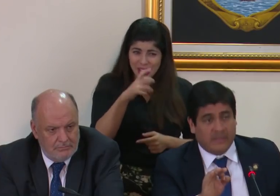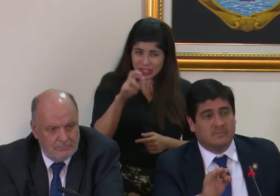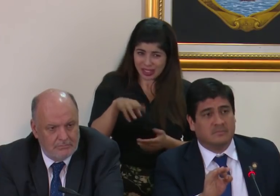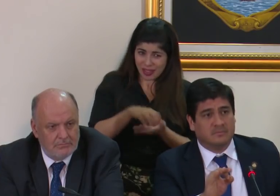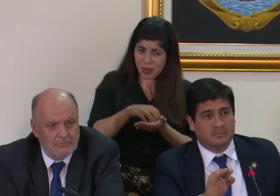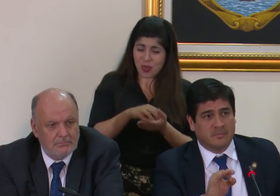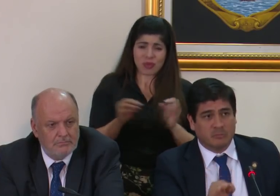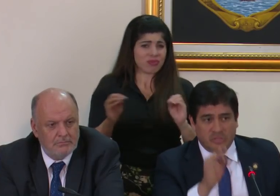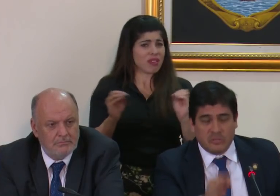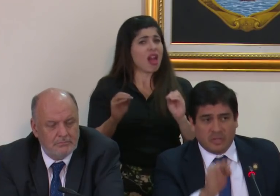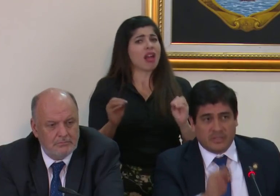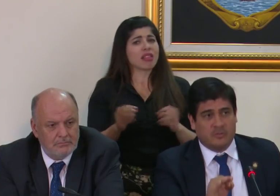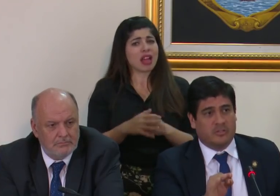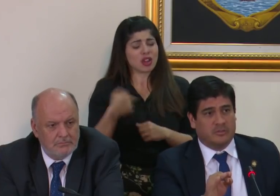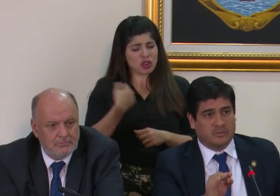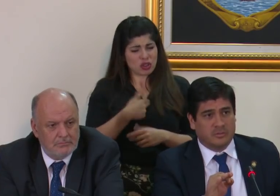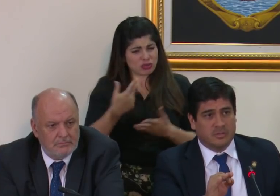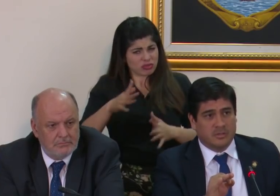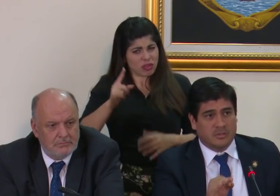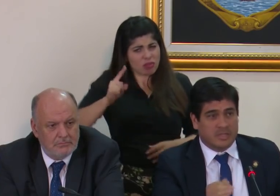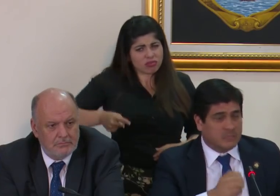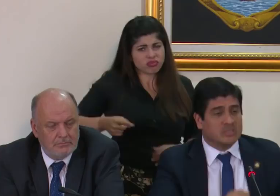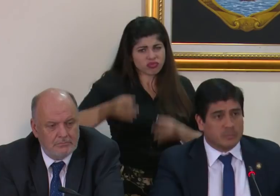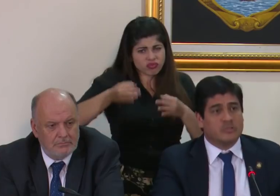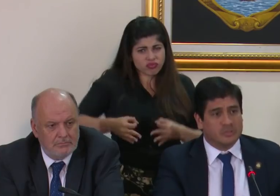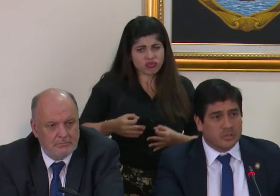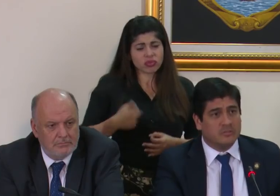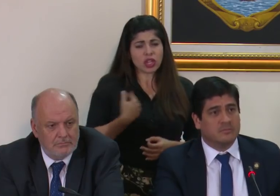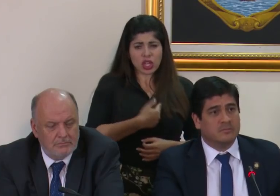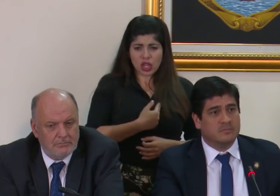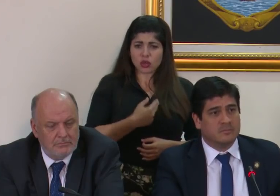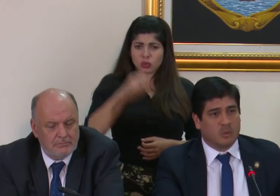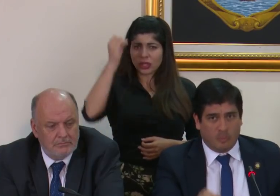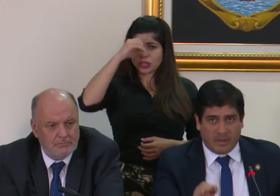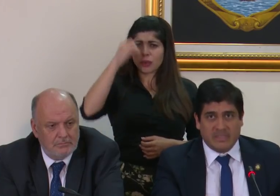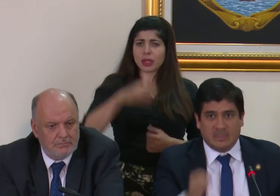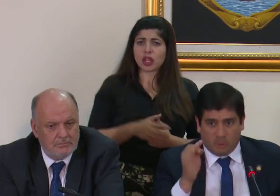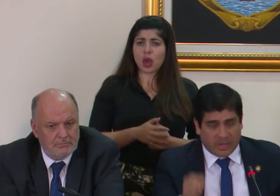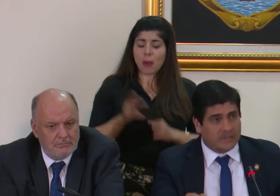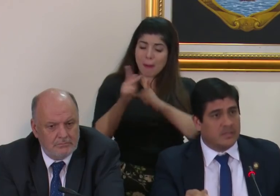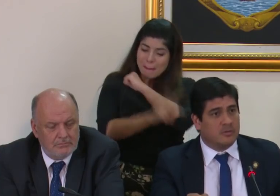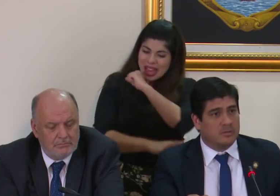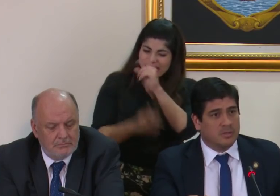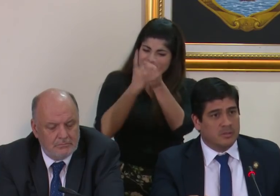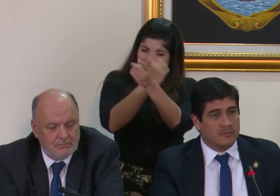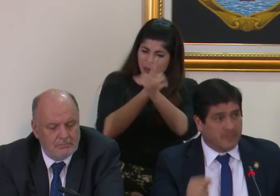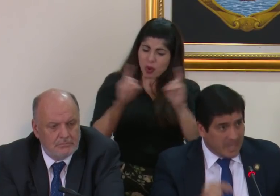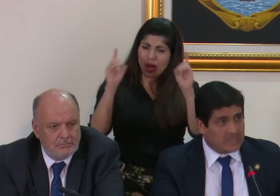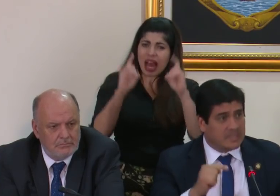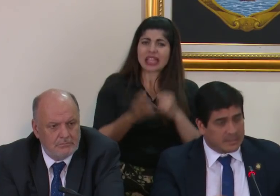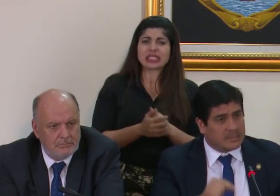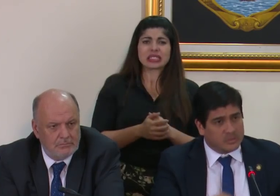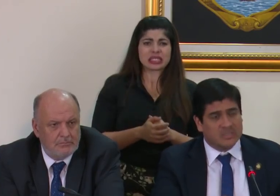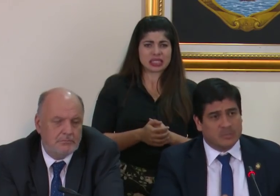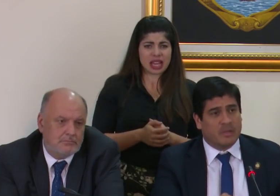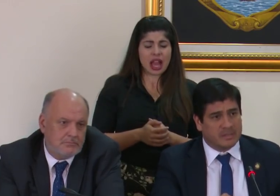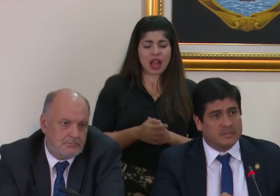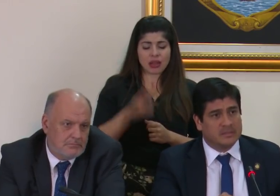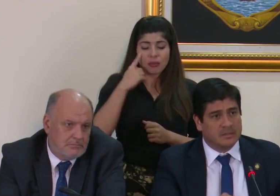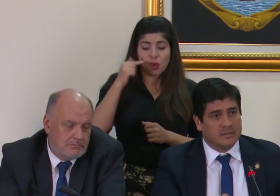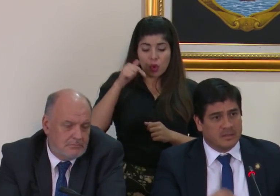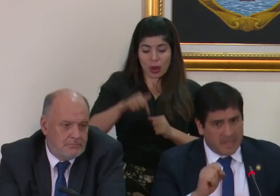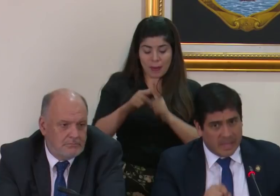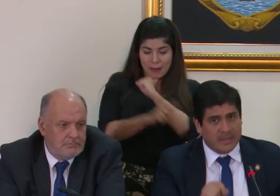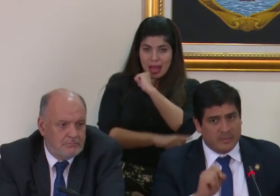nada hemos sido categóricos y es nuestra posición como país democrático fieles a la tradición de este